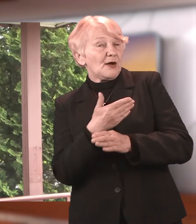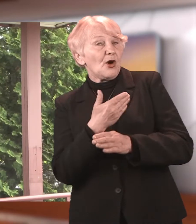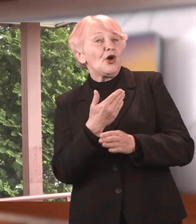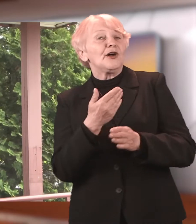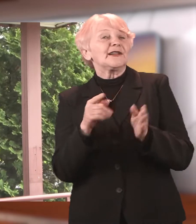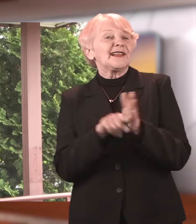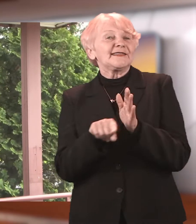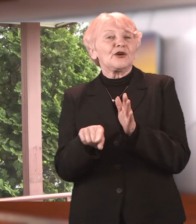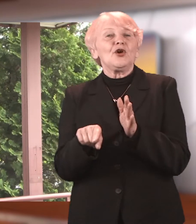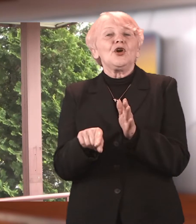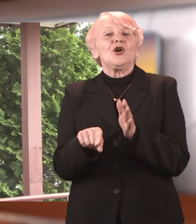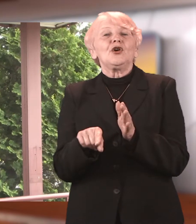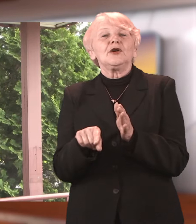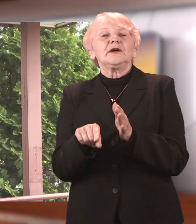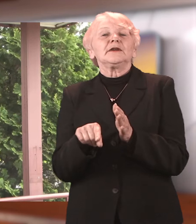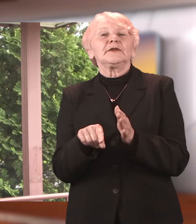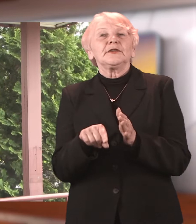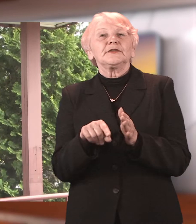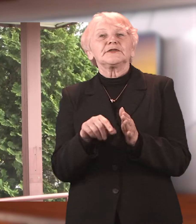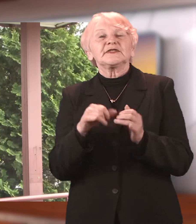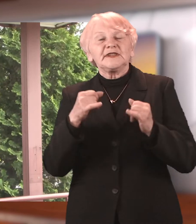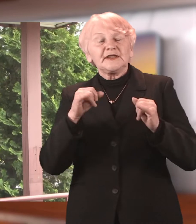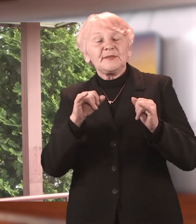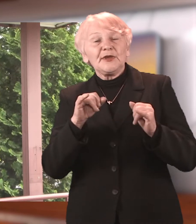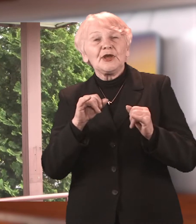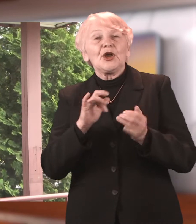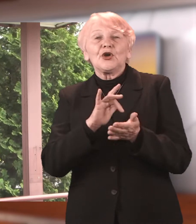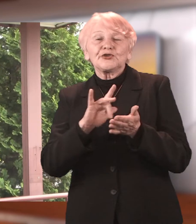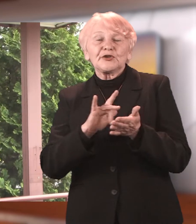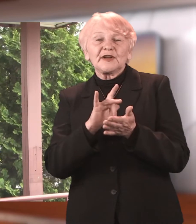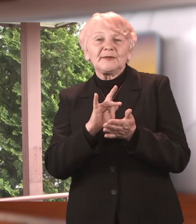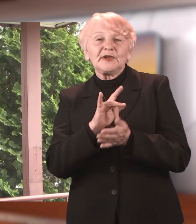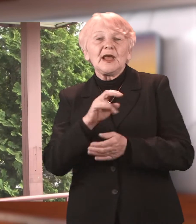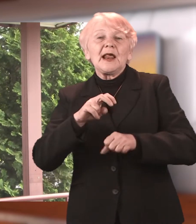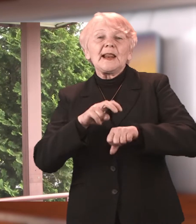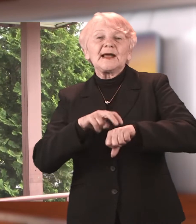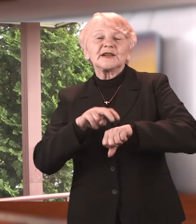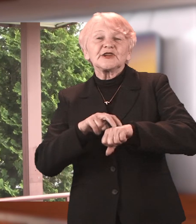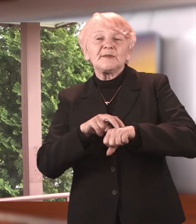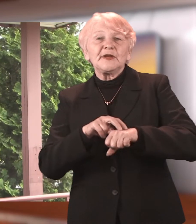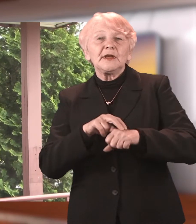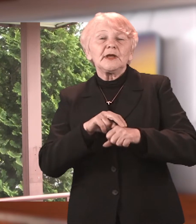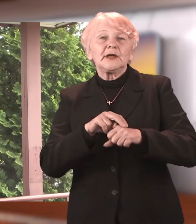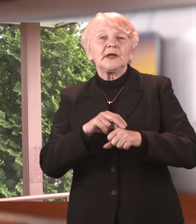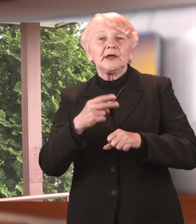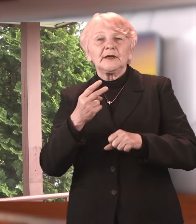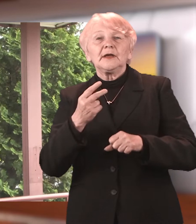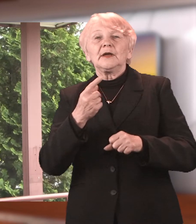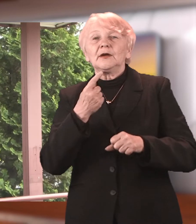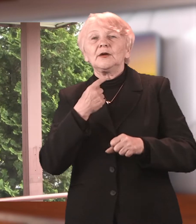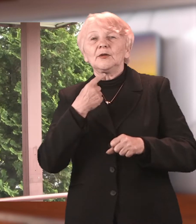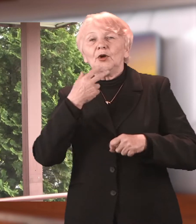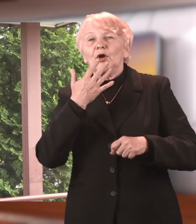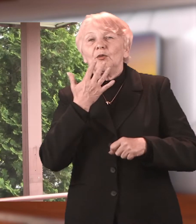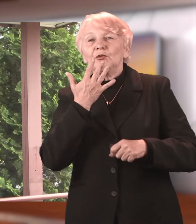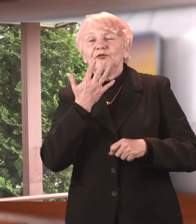ośrodków na temat leczenia koronawirusa u dzieci. Publikujemy, wymieniamy się doświadczeniami.